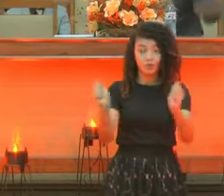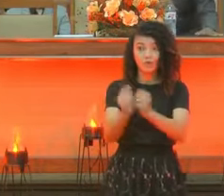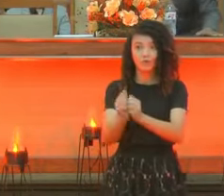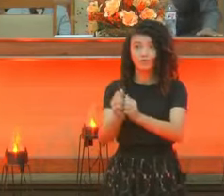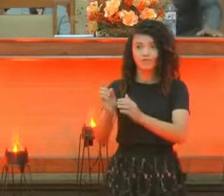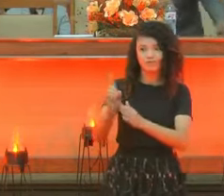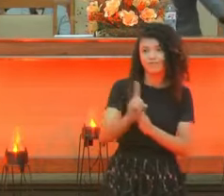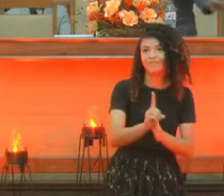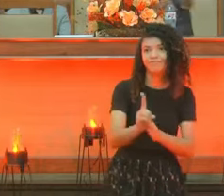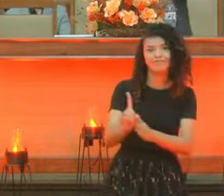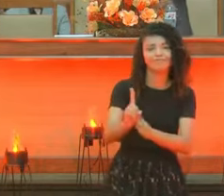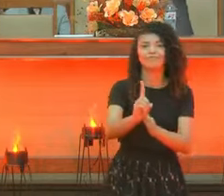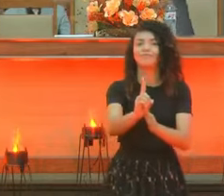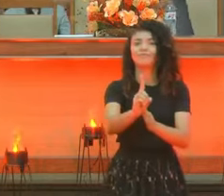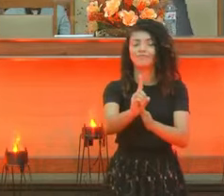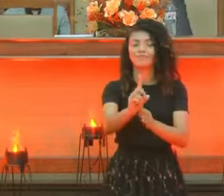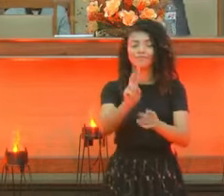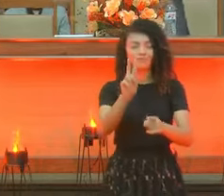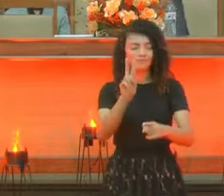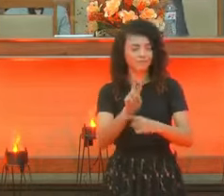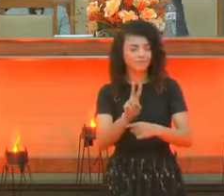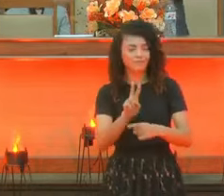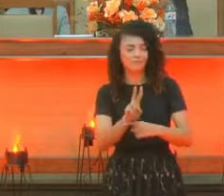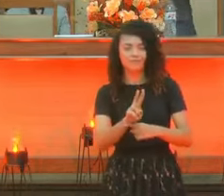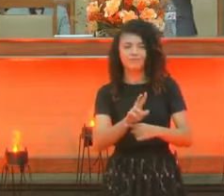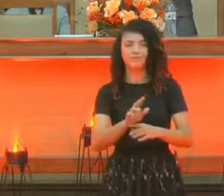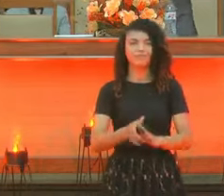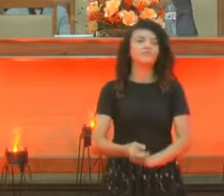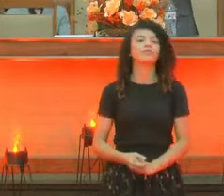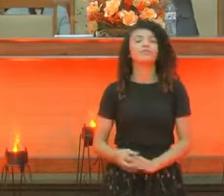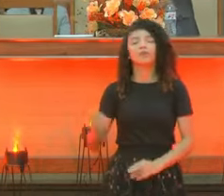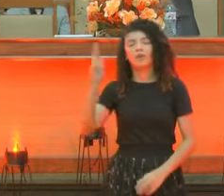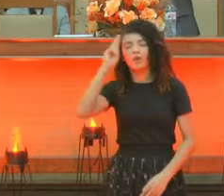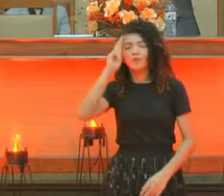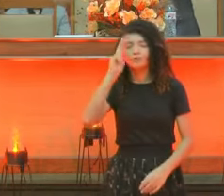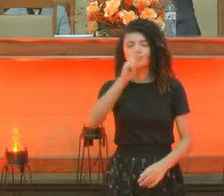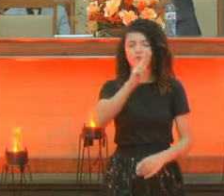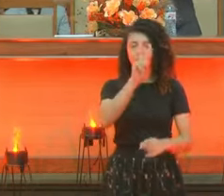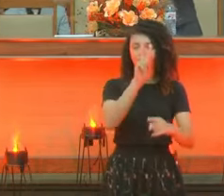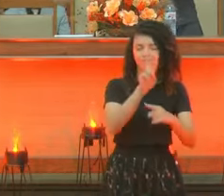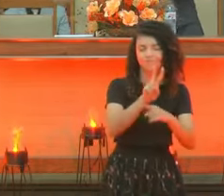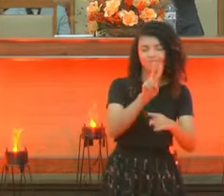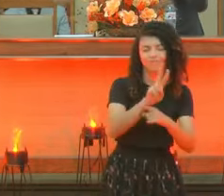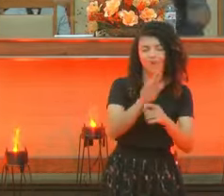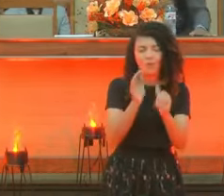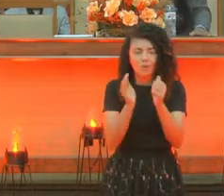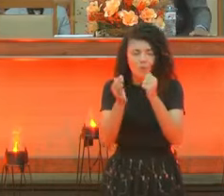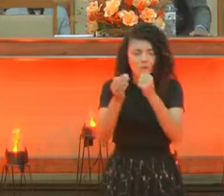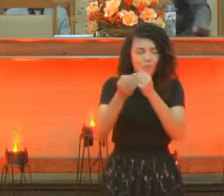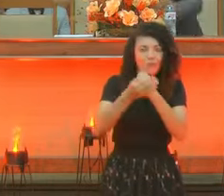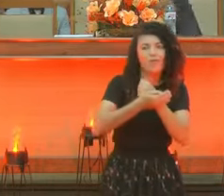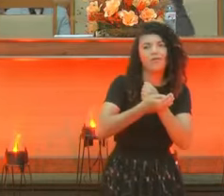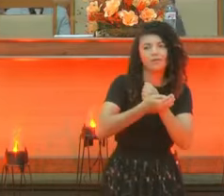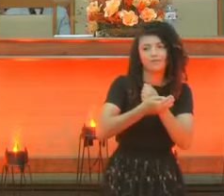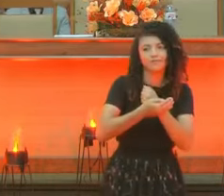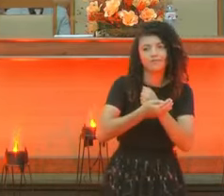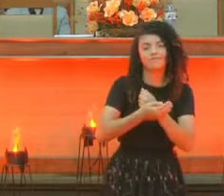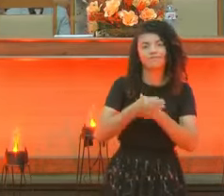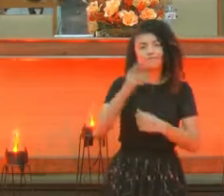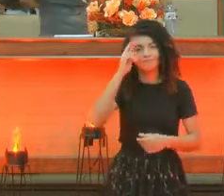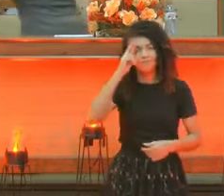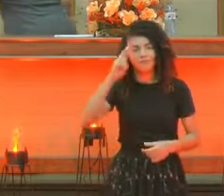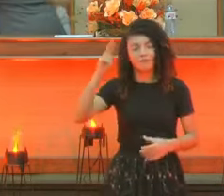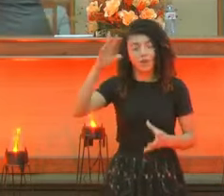dia. E nem a lua de... O Senhor é quem te guarda. Ele guardará a tua alma. O Senhor